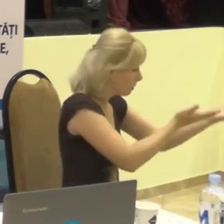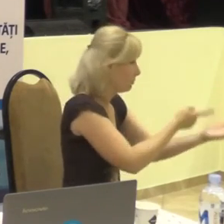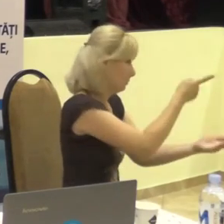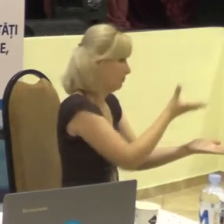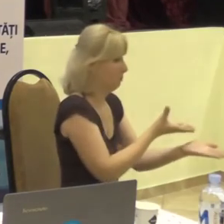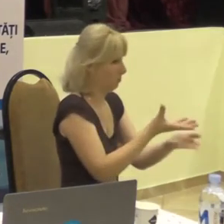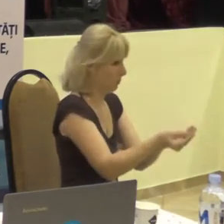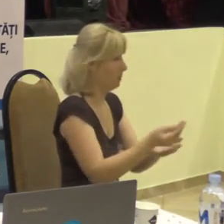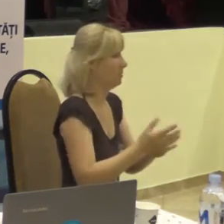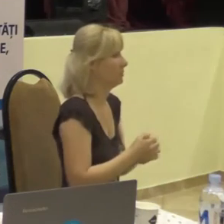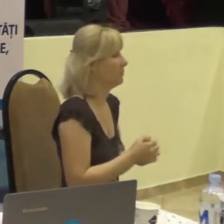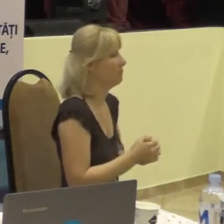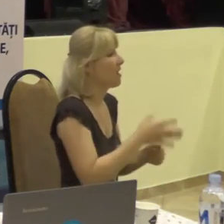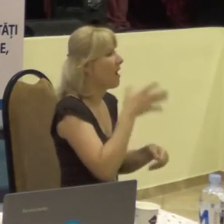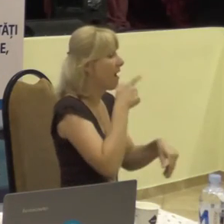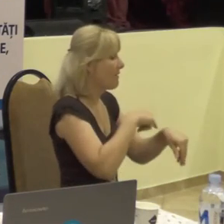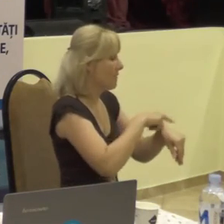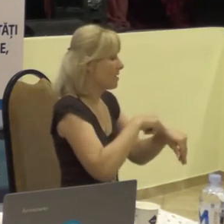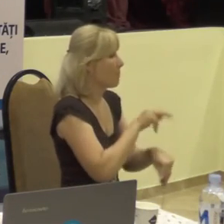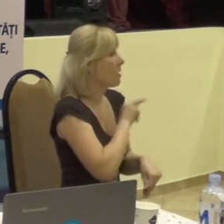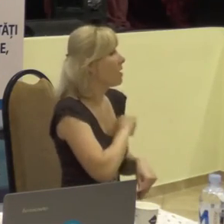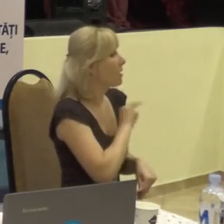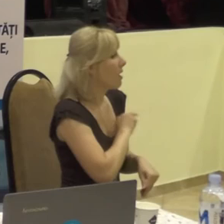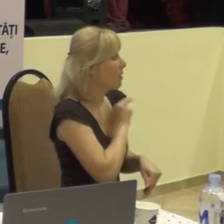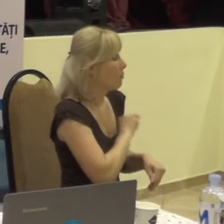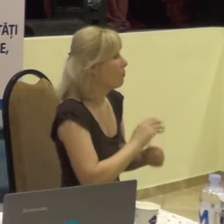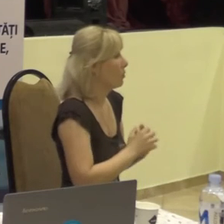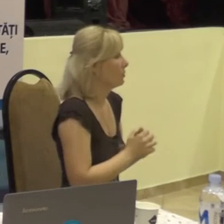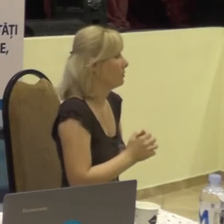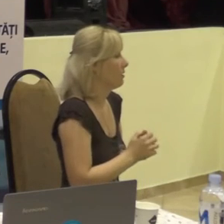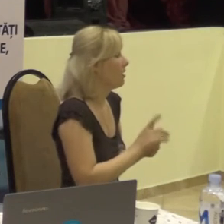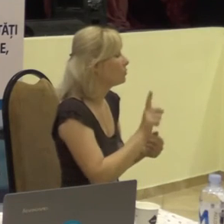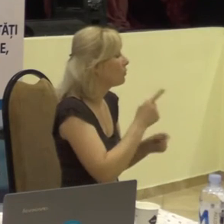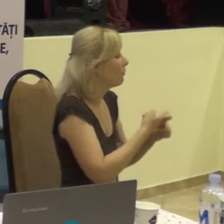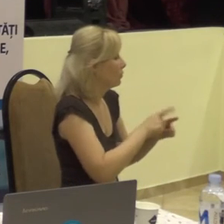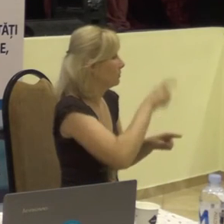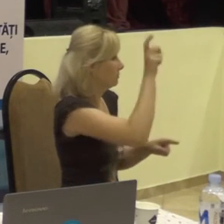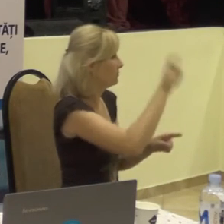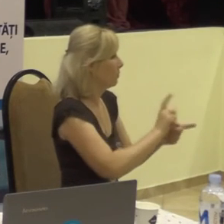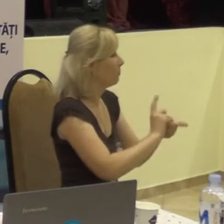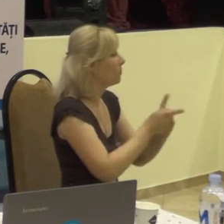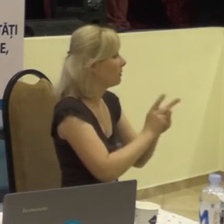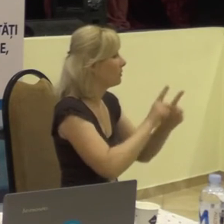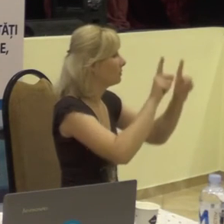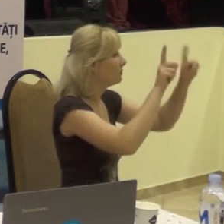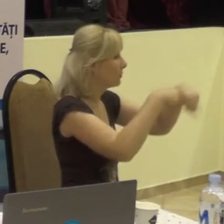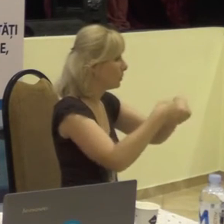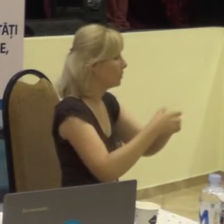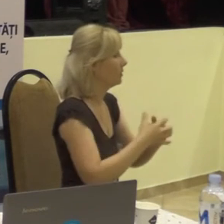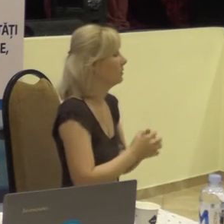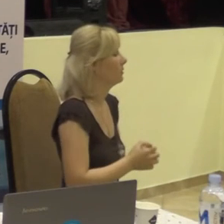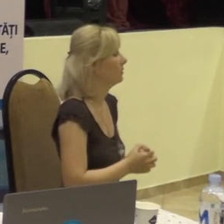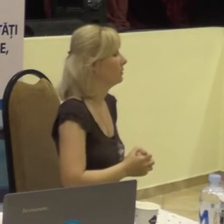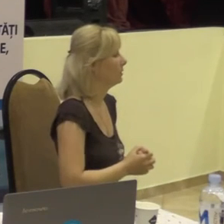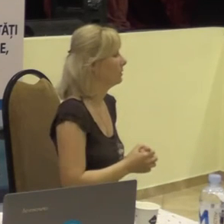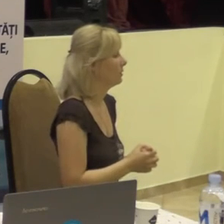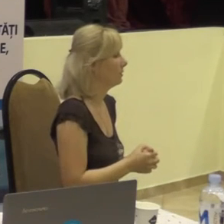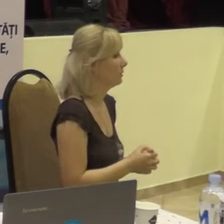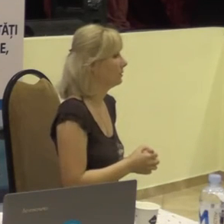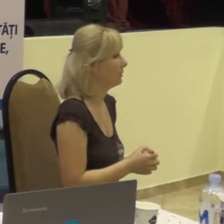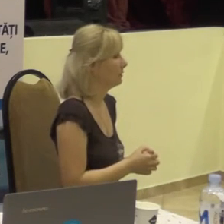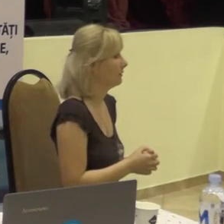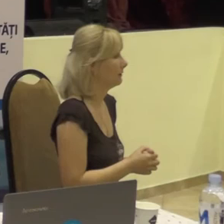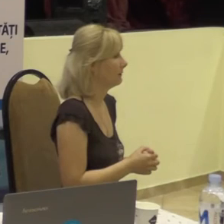Despre orele de muncă, pentru că acest interpret este angajat în cadrul asociației,